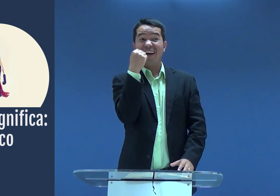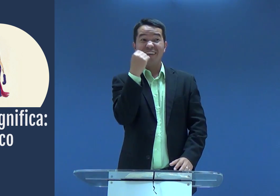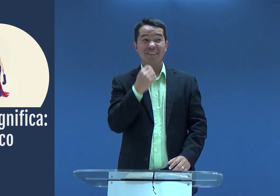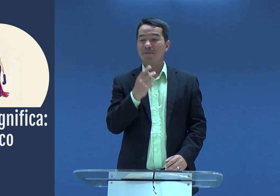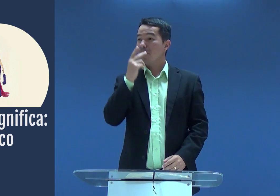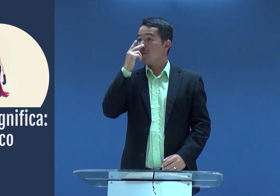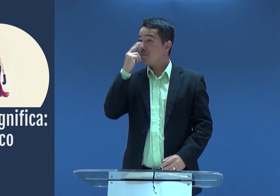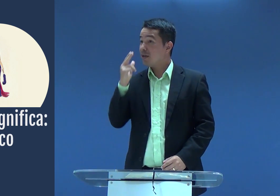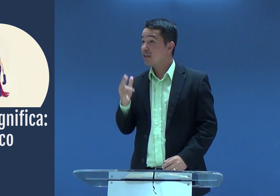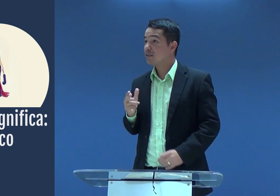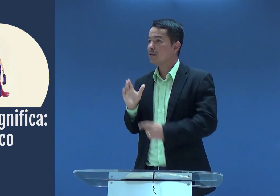fraqueza,